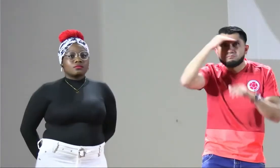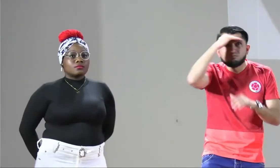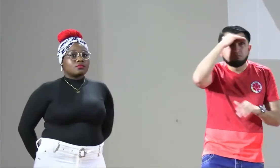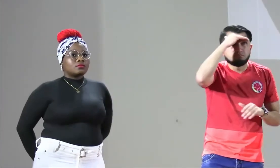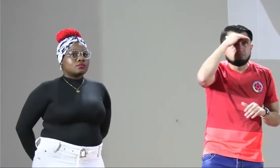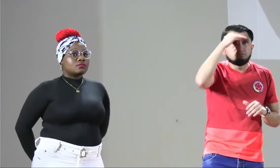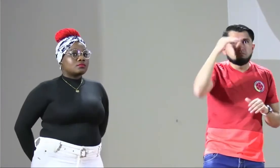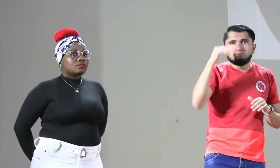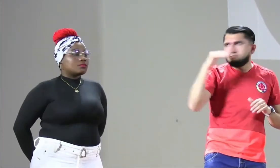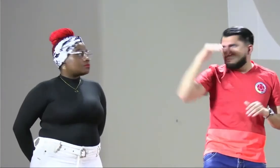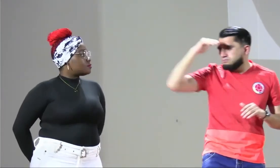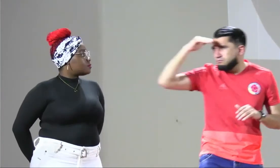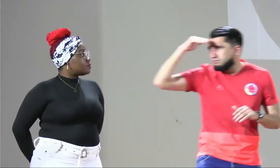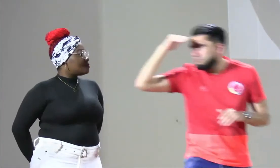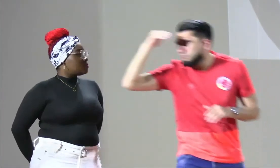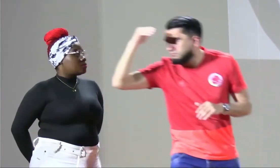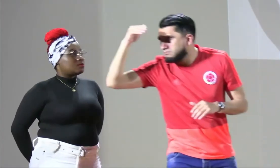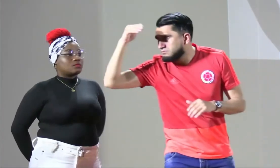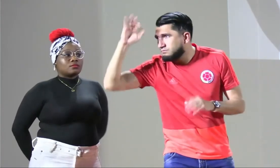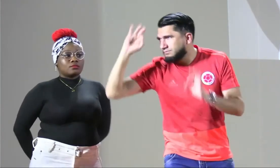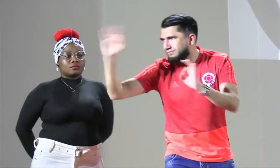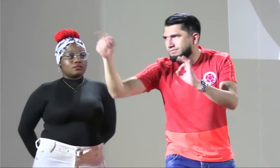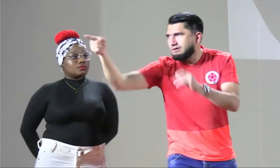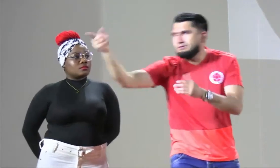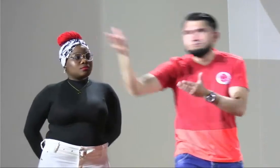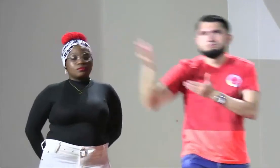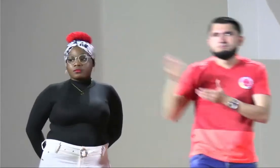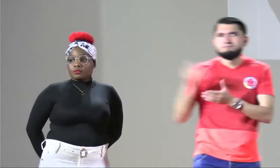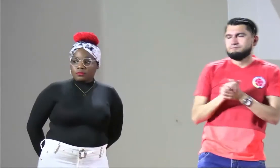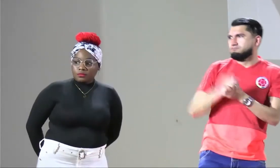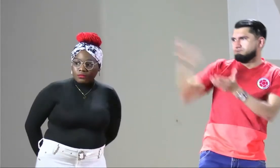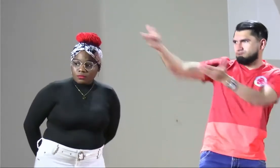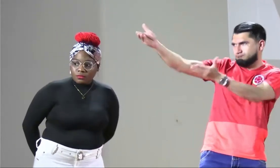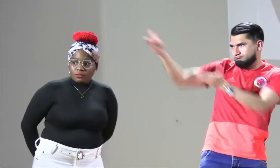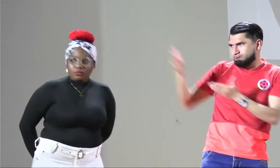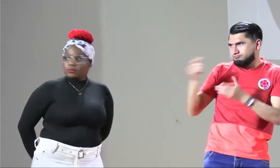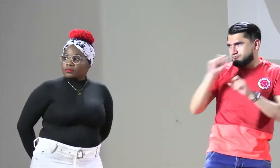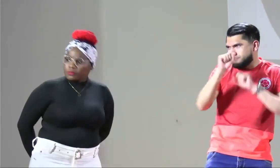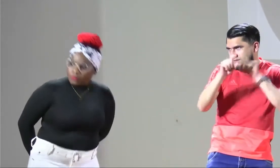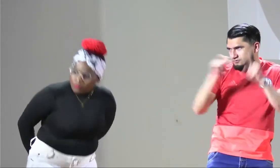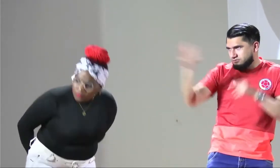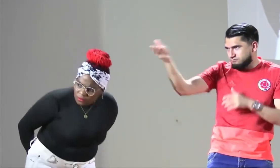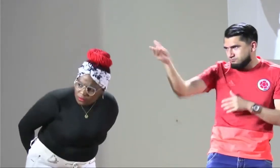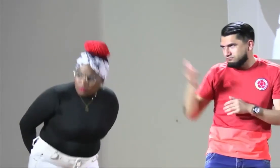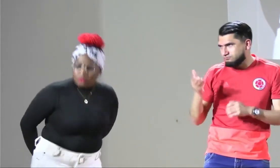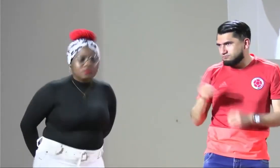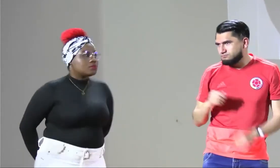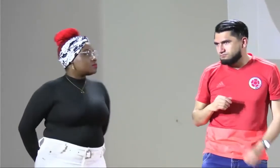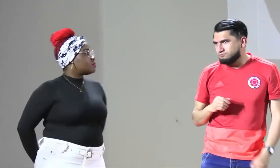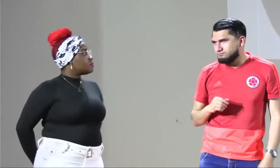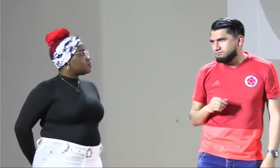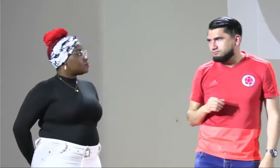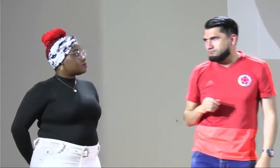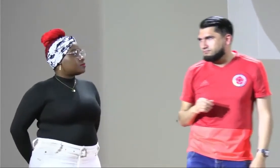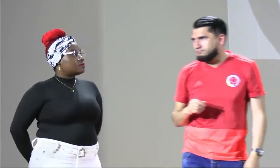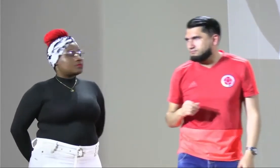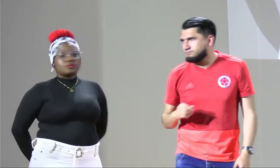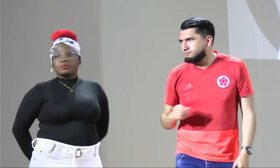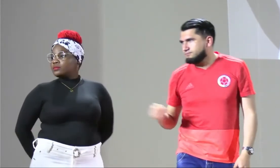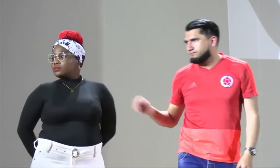hacerla en este momento. Si alguien tiene alguna pregunta o inquietud, puede hacerla en este momento. Así que tenemos aquí